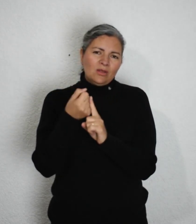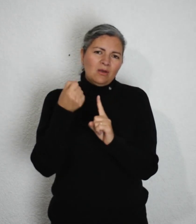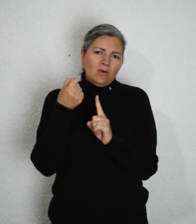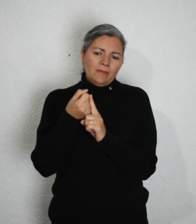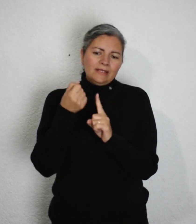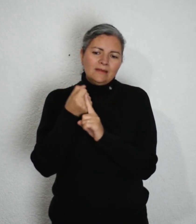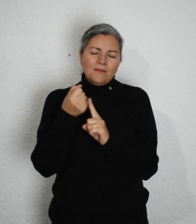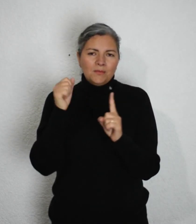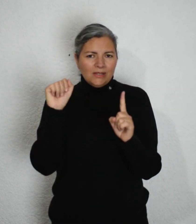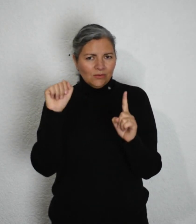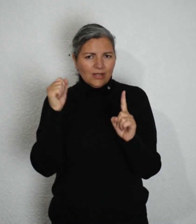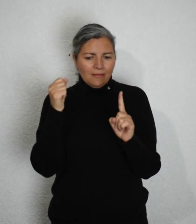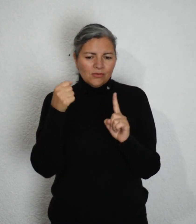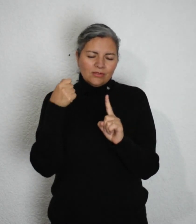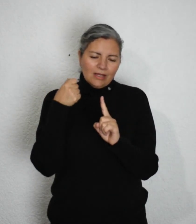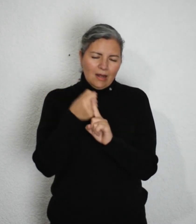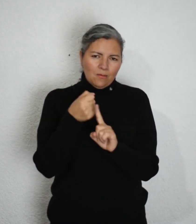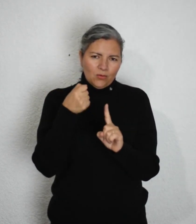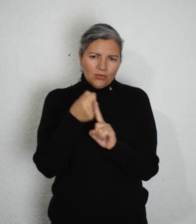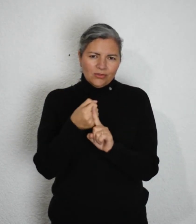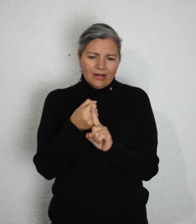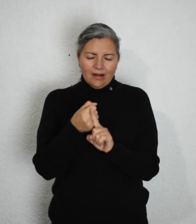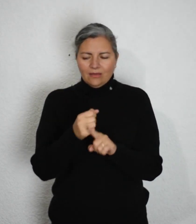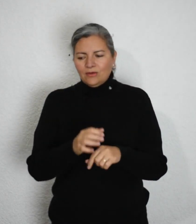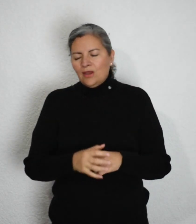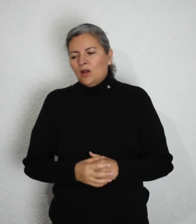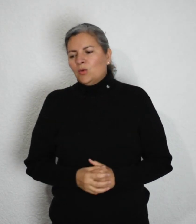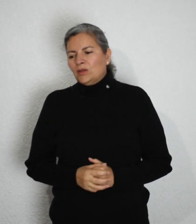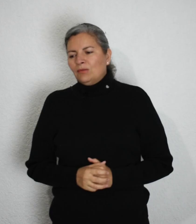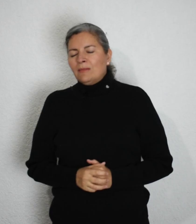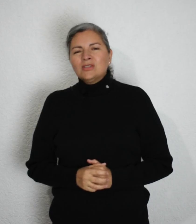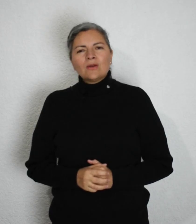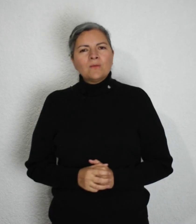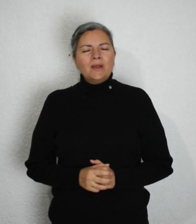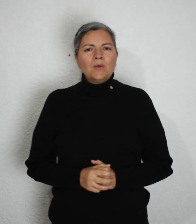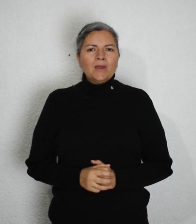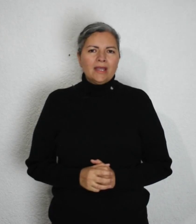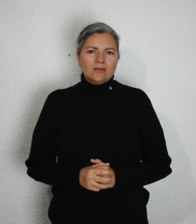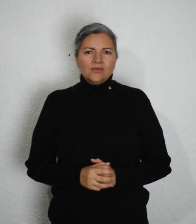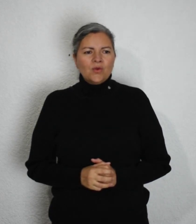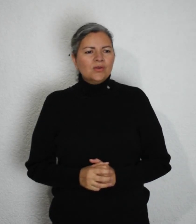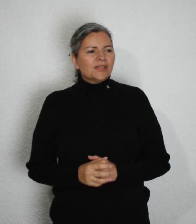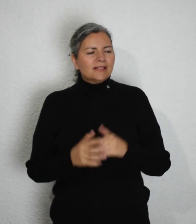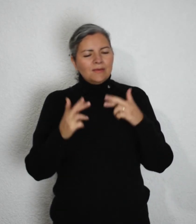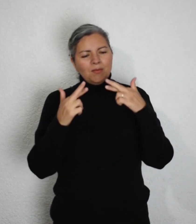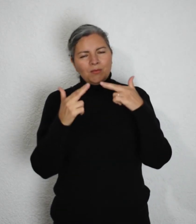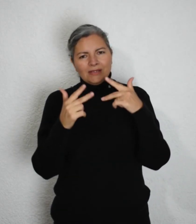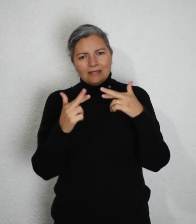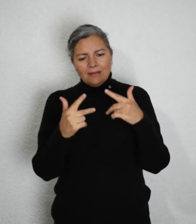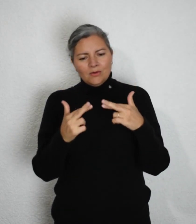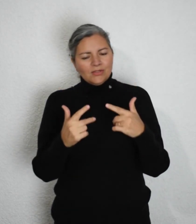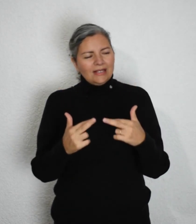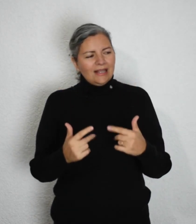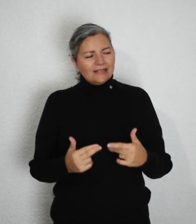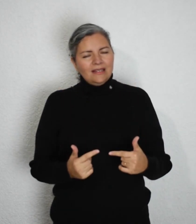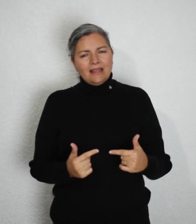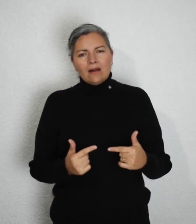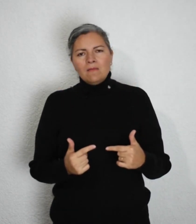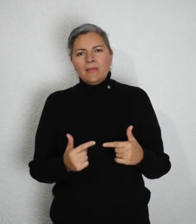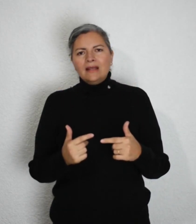de golpes, pues usamos el puño cerrado. Cuando hablamos de romper objetos o cosas, pues hacemos la seña de romper